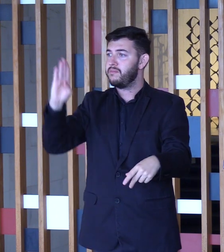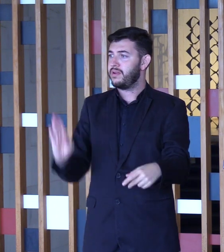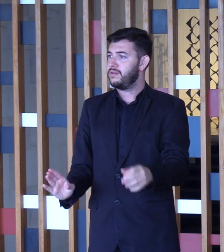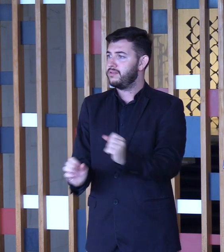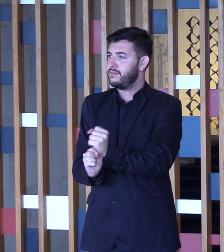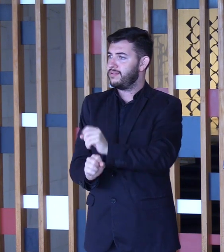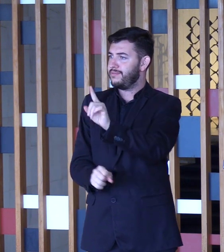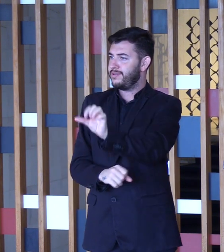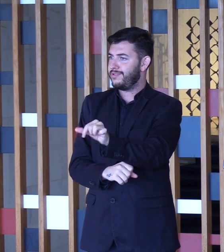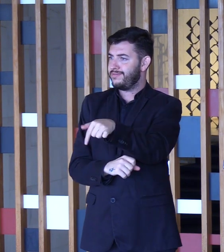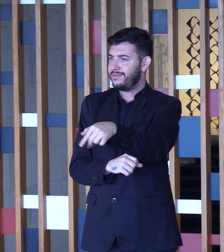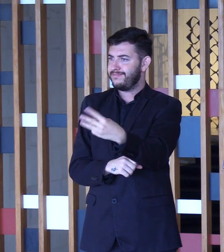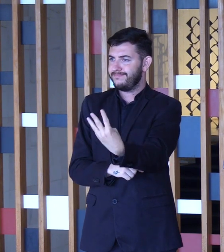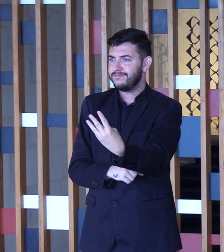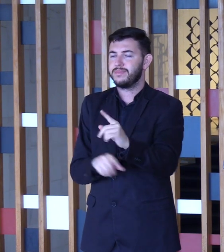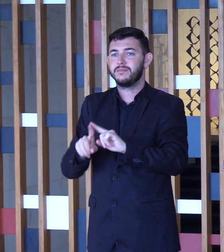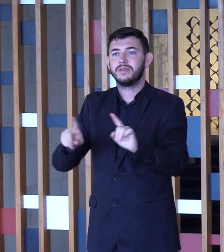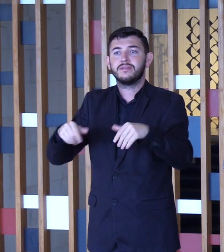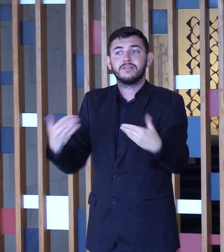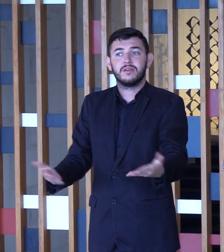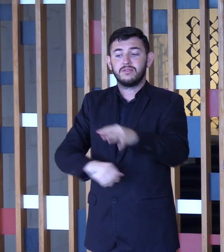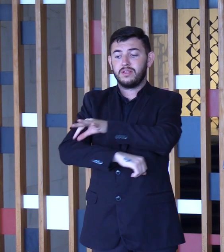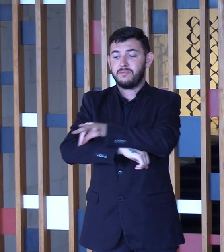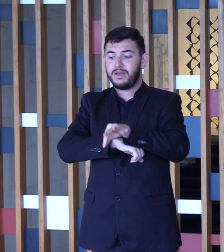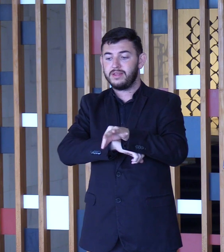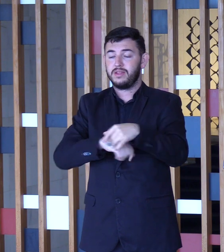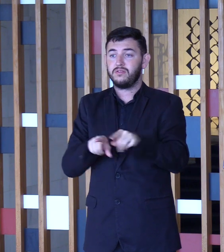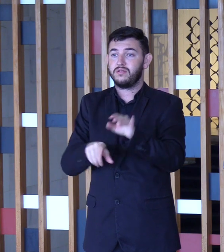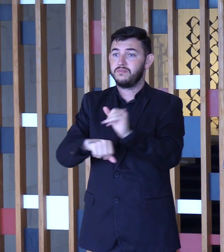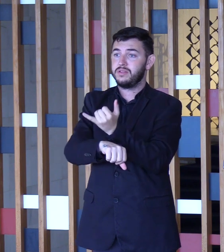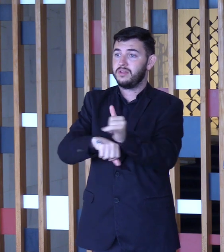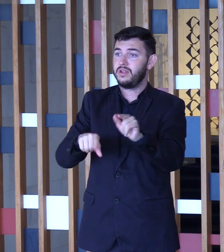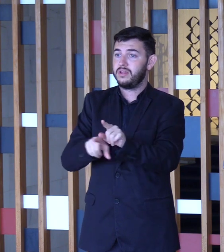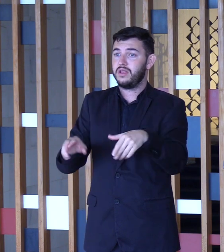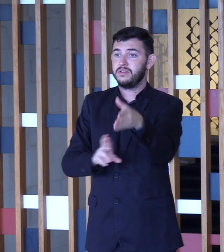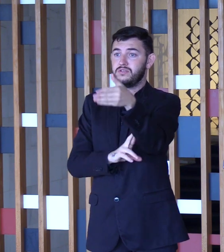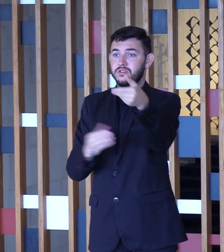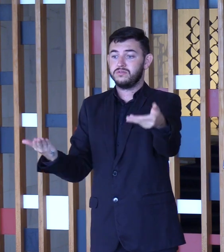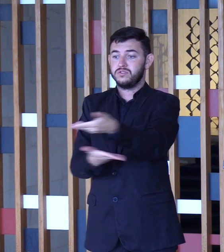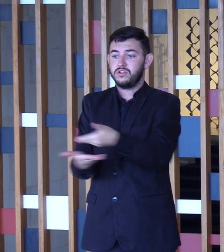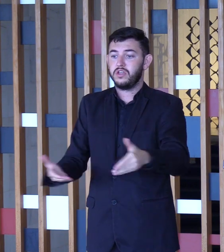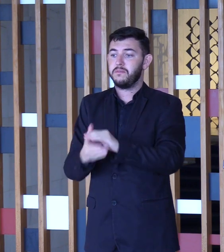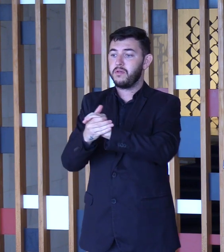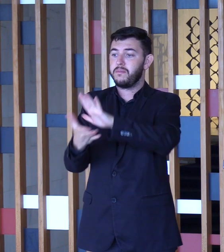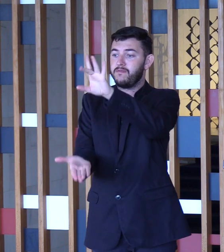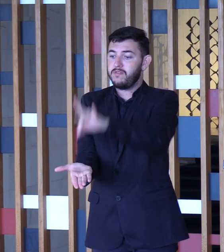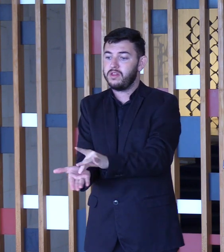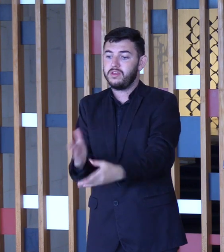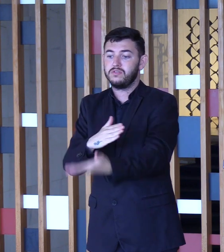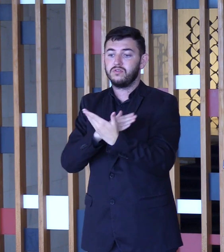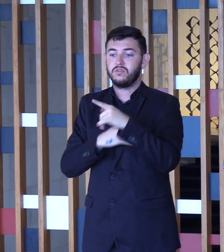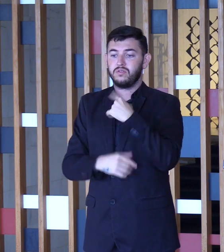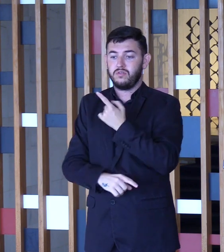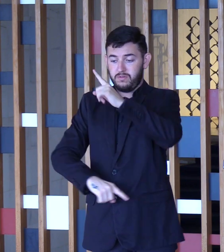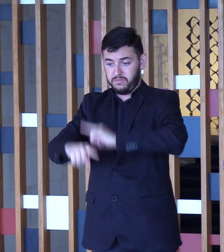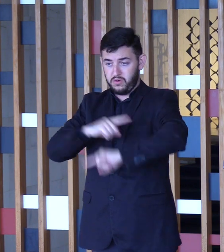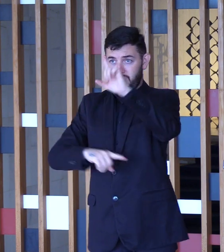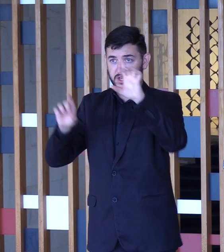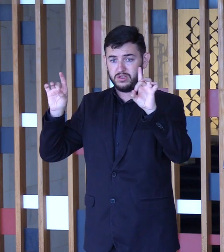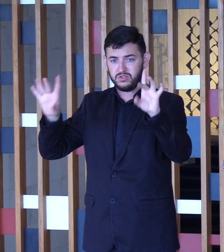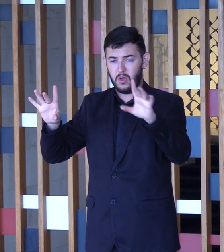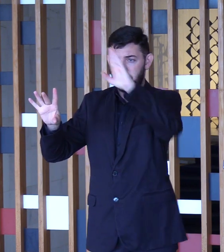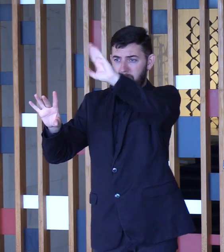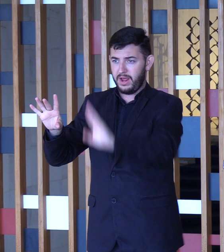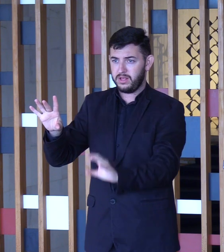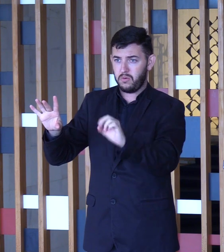Foi, portanto, uma inteligente arquitetura diplomática que logrou alcançar esse marco para a cooperação e o progresso, não apenas do Brasil e do